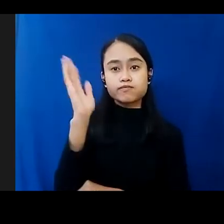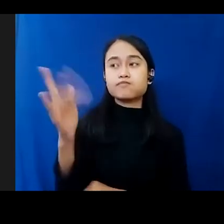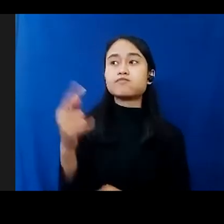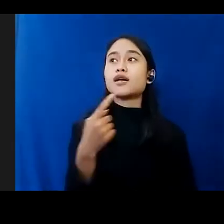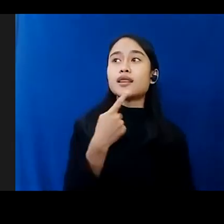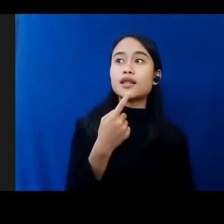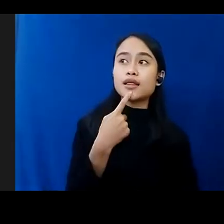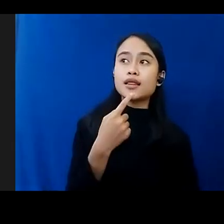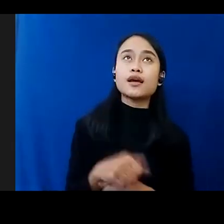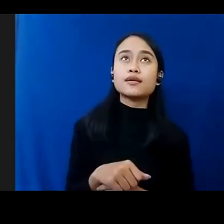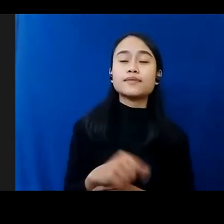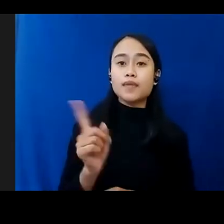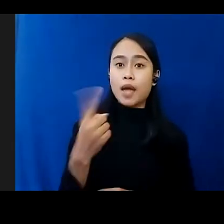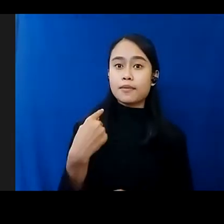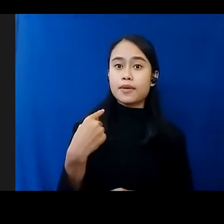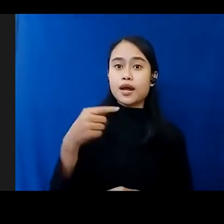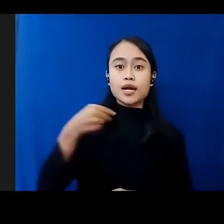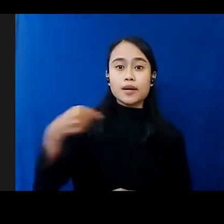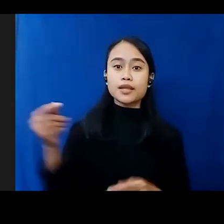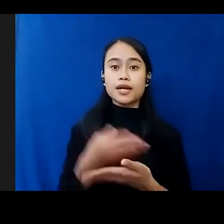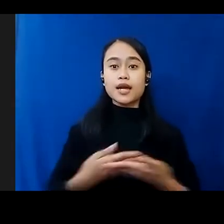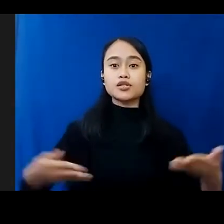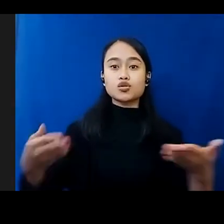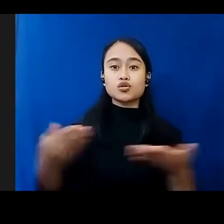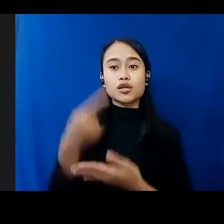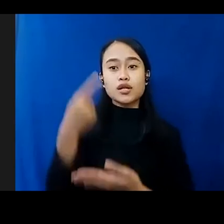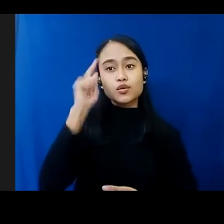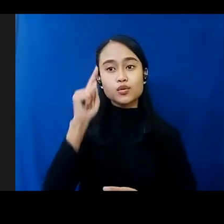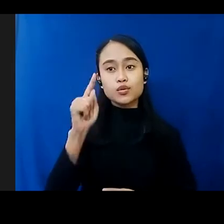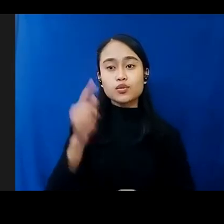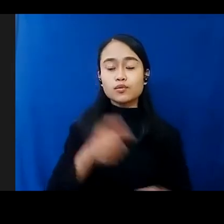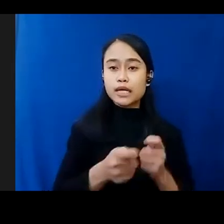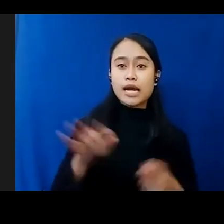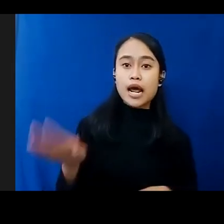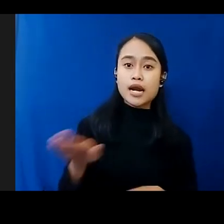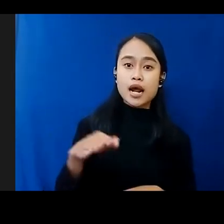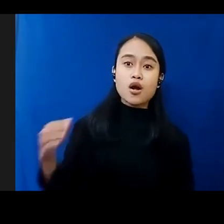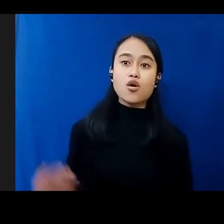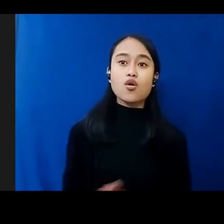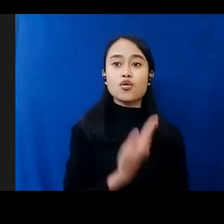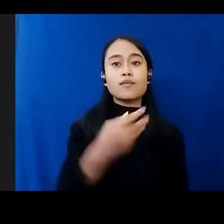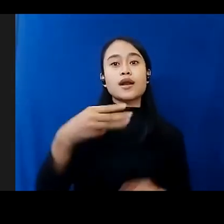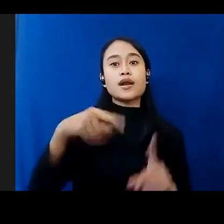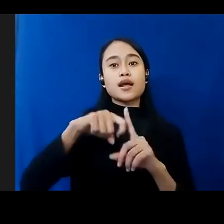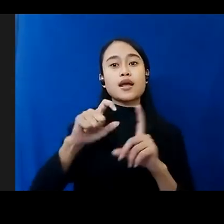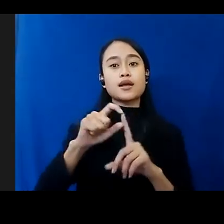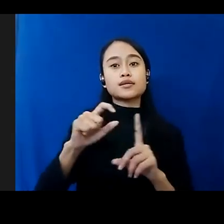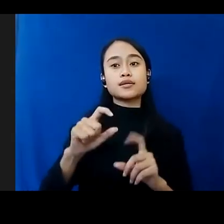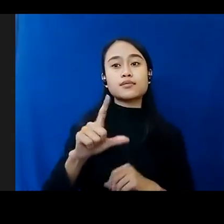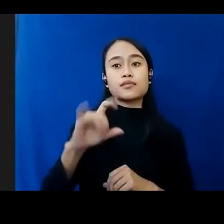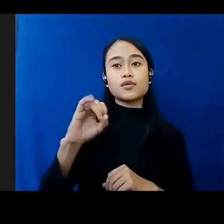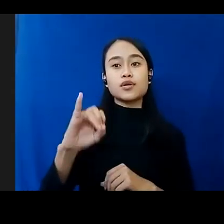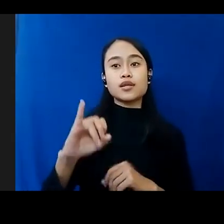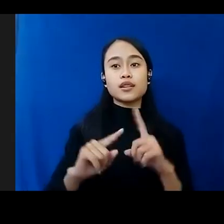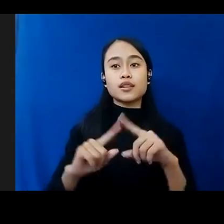Peran Kementerian Sosial Dalam Penanganan Anak Korban Eksploitasi Dan Kekerasan Berbasis Online Sekali Lagi Untuk Bapak Ibu Yang